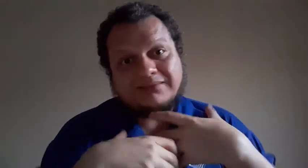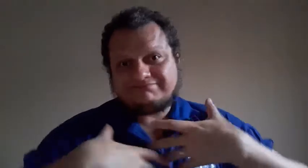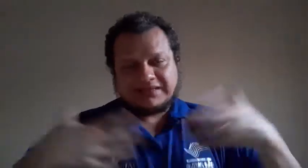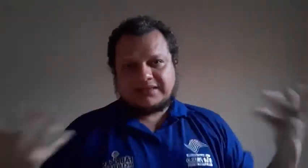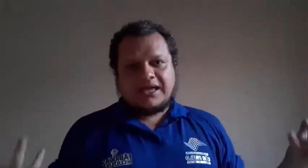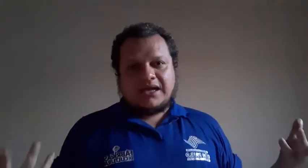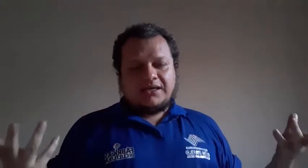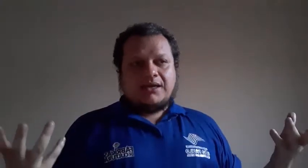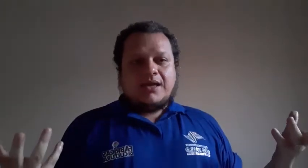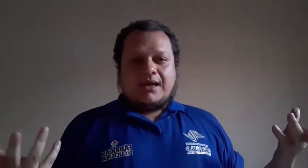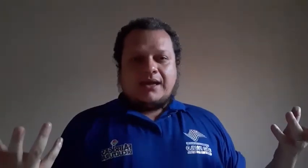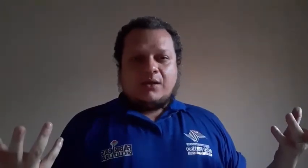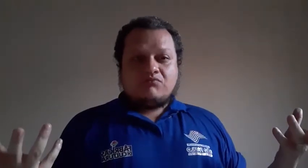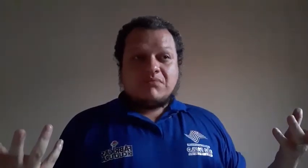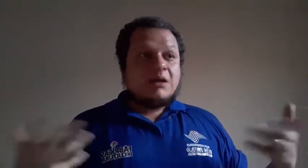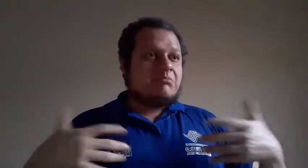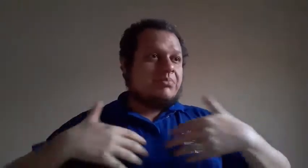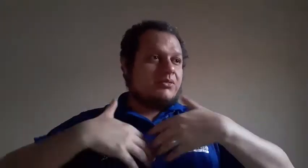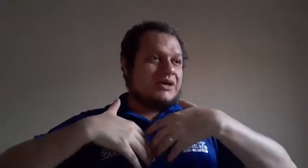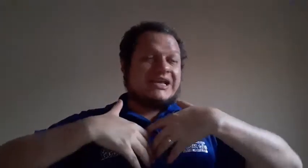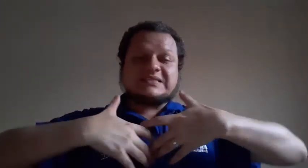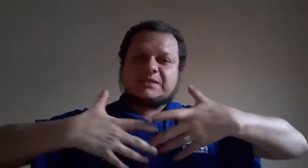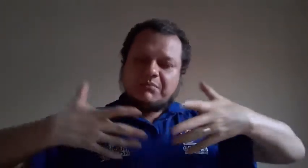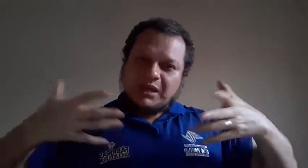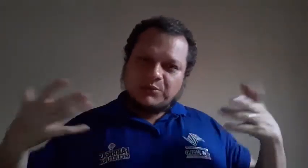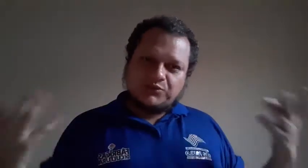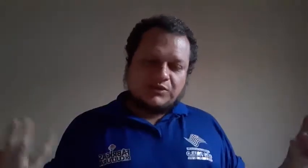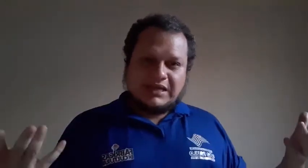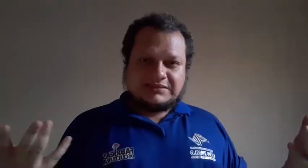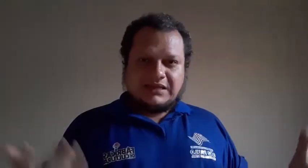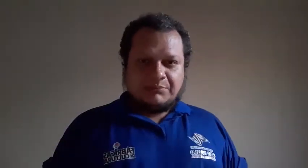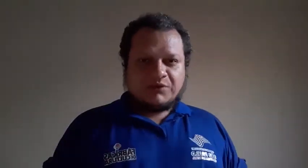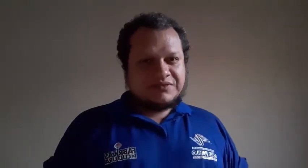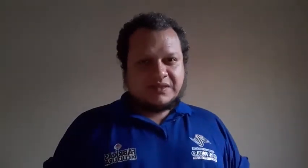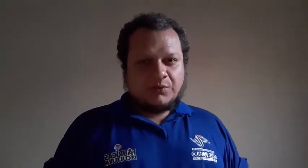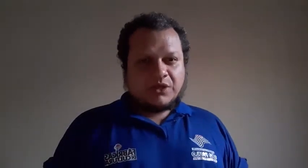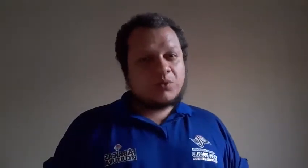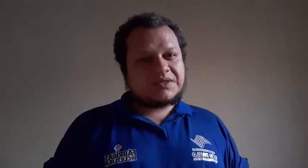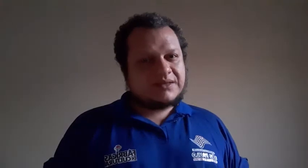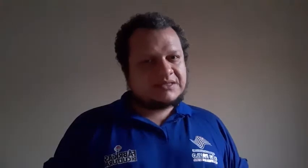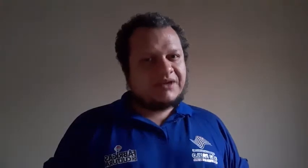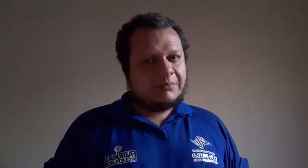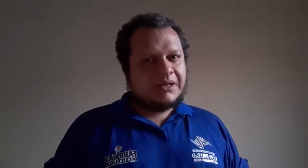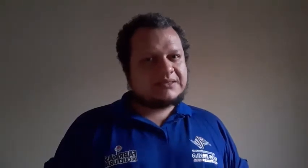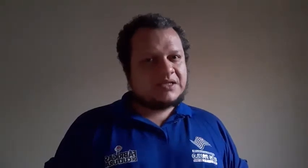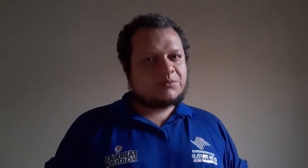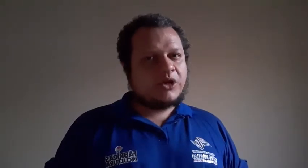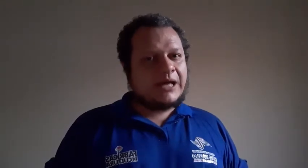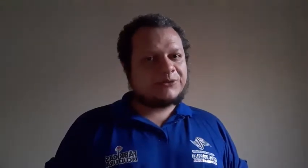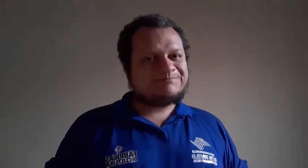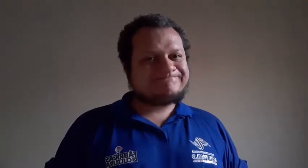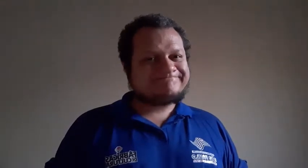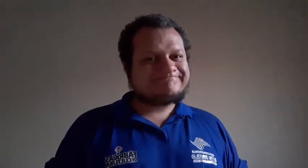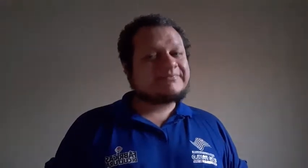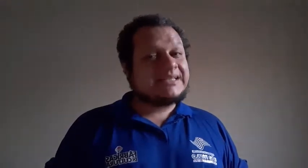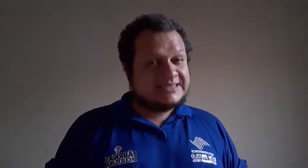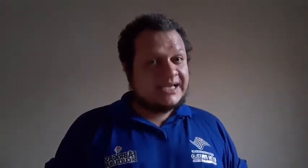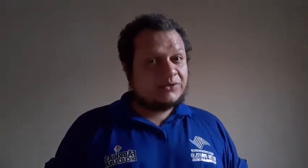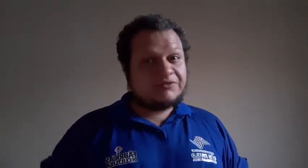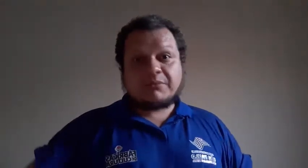tem aí um amplo crescimento nesta profissão que, com certeza, vale a pena ser explorada. Certo? E vamos